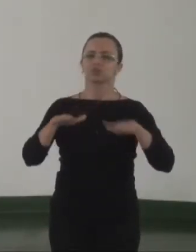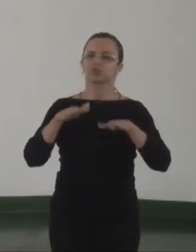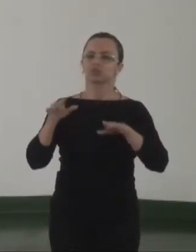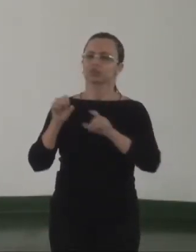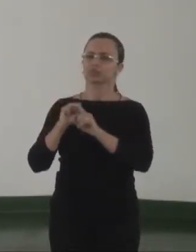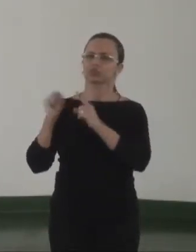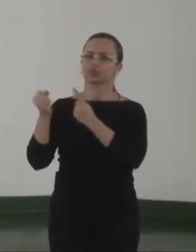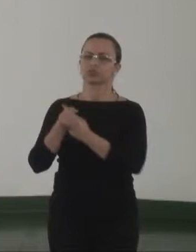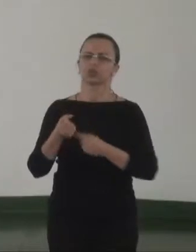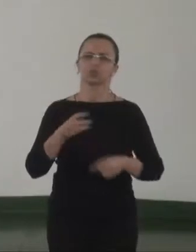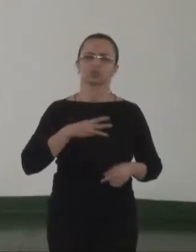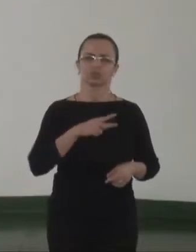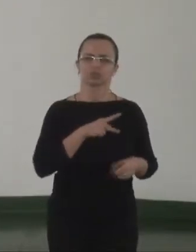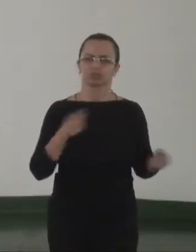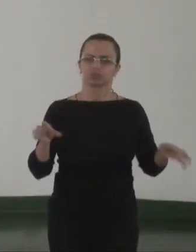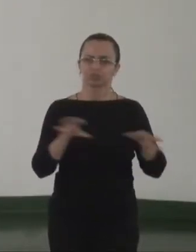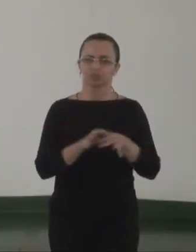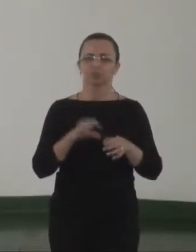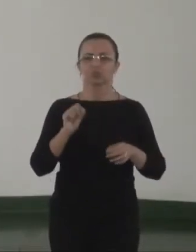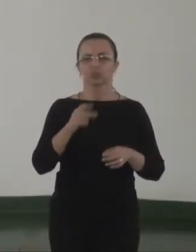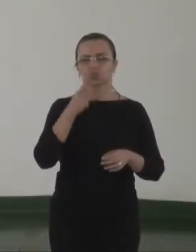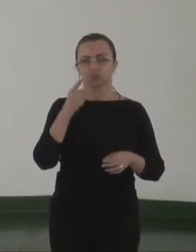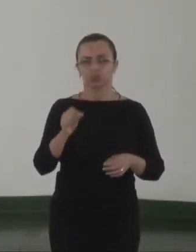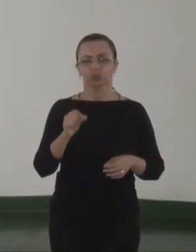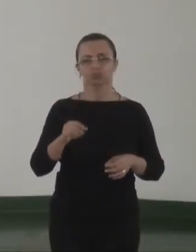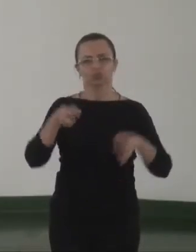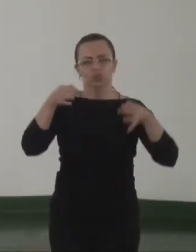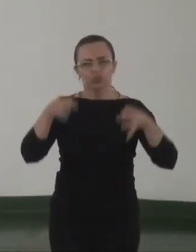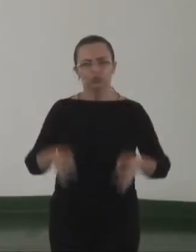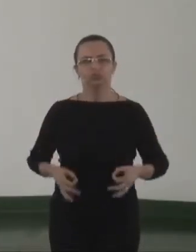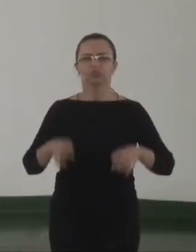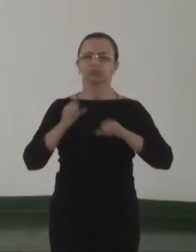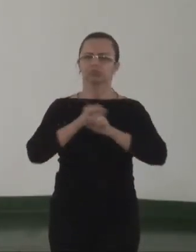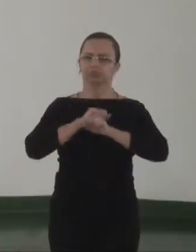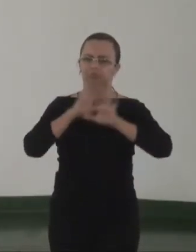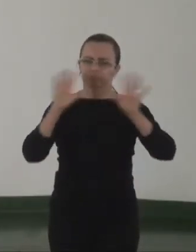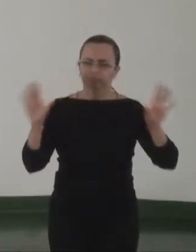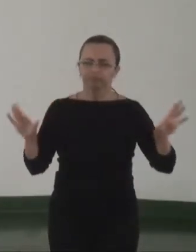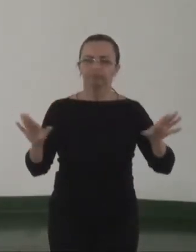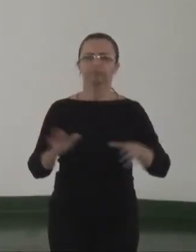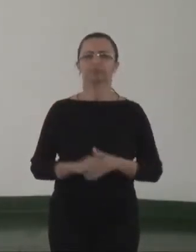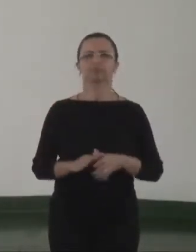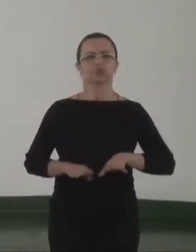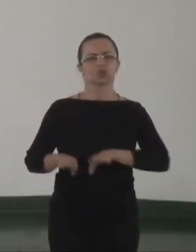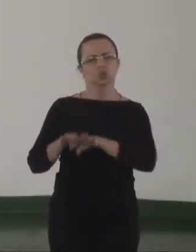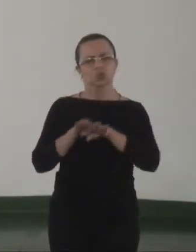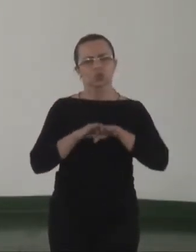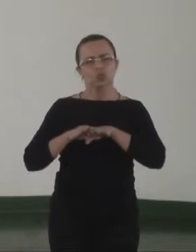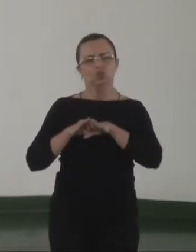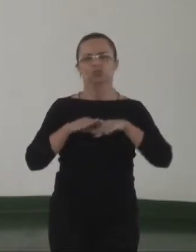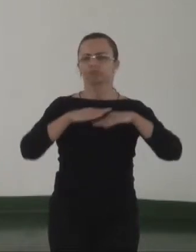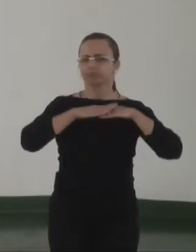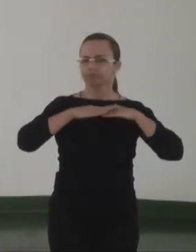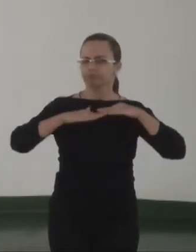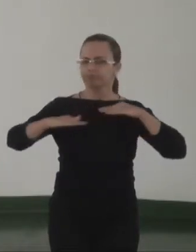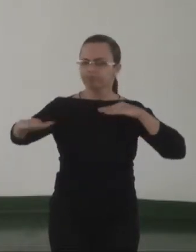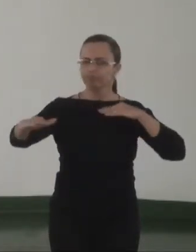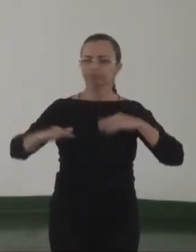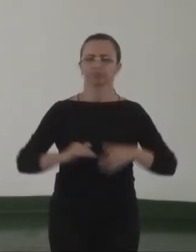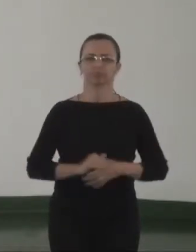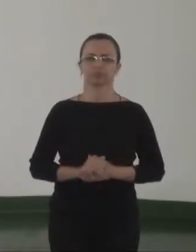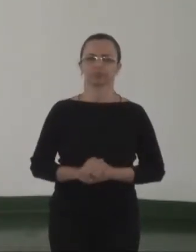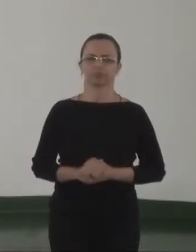sociais? Foram listados aqui, honestidade, transparência, igualdade, horizontalidade,